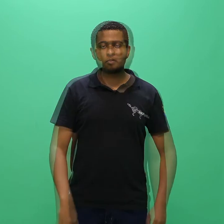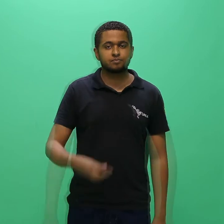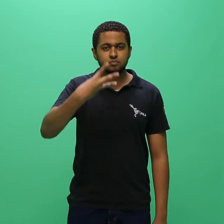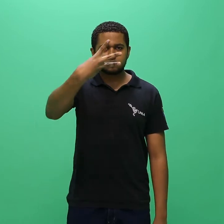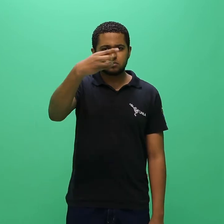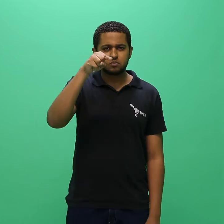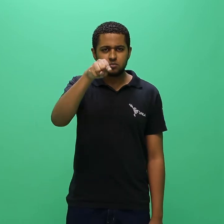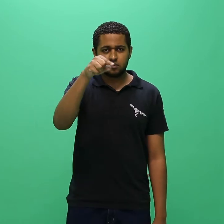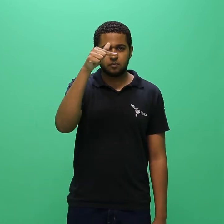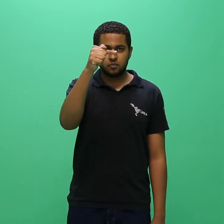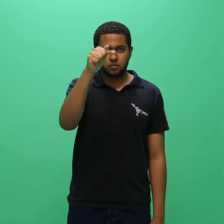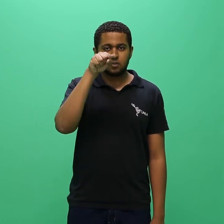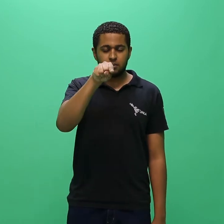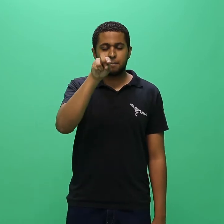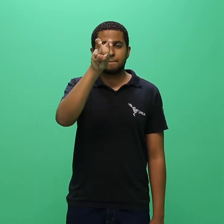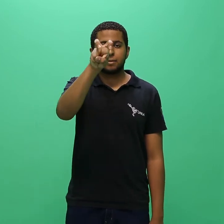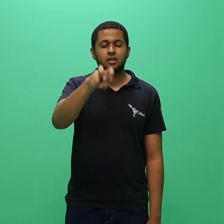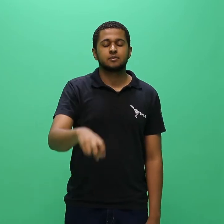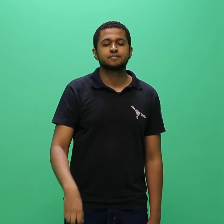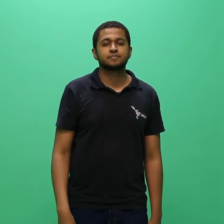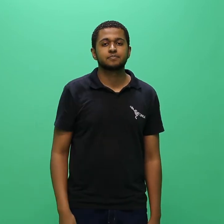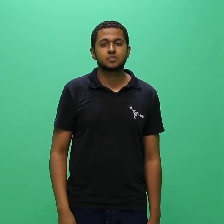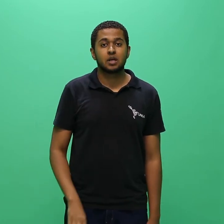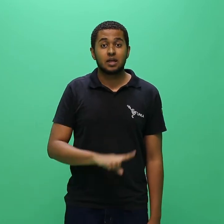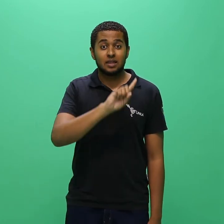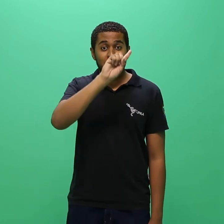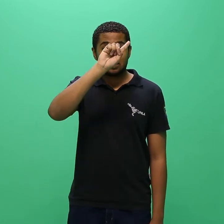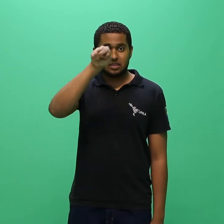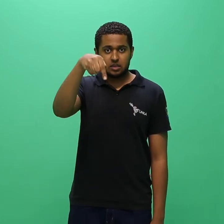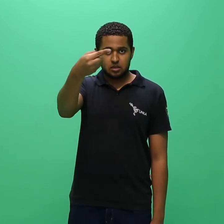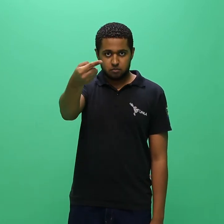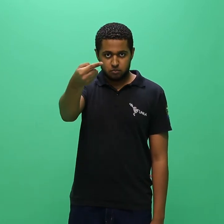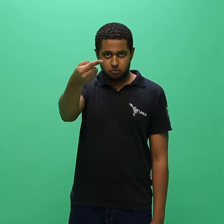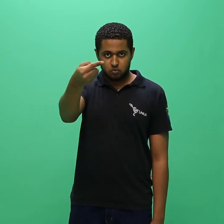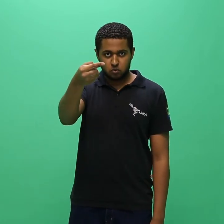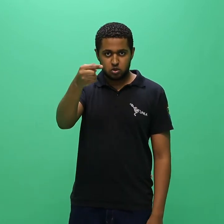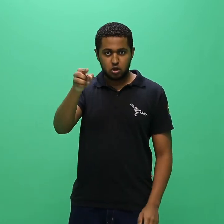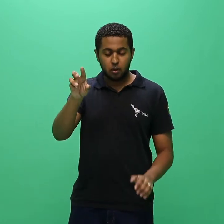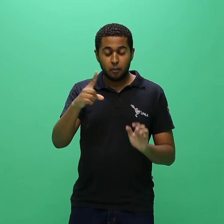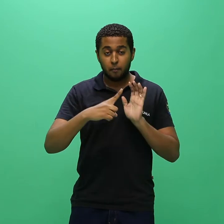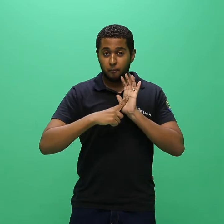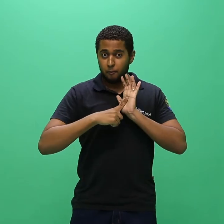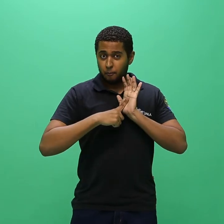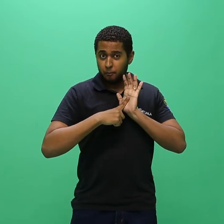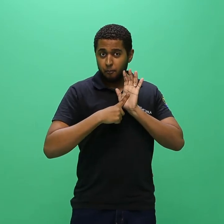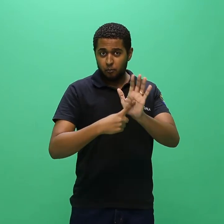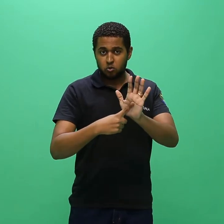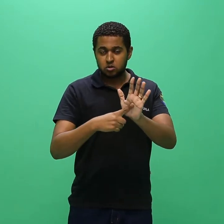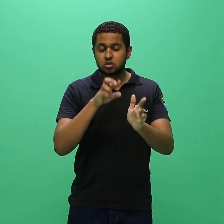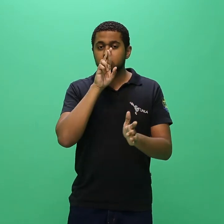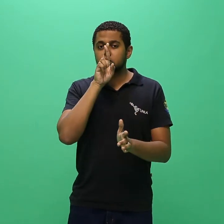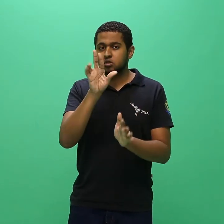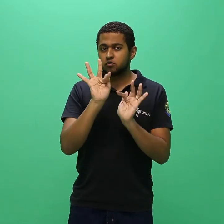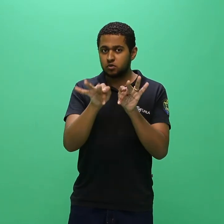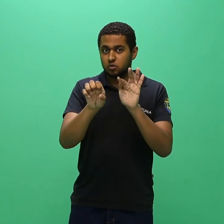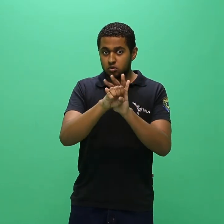3.7.5. Após a publicação do edital, de resultado final,